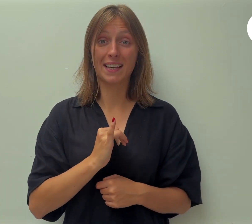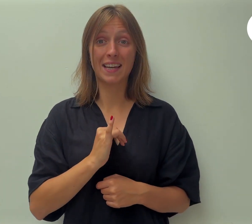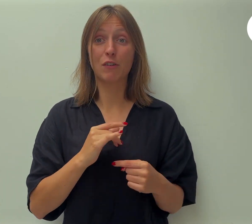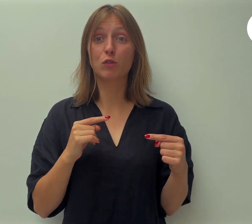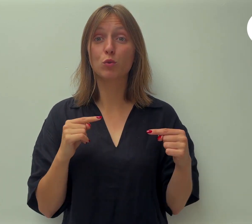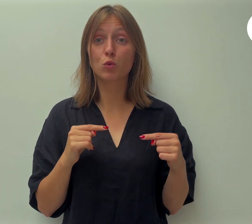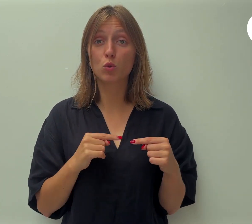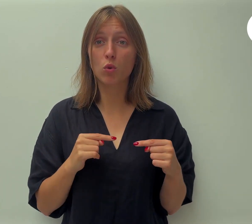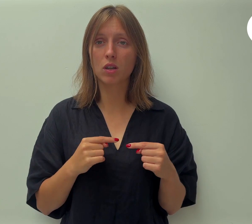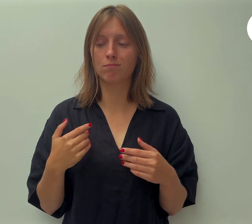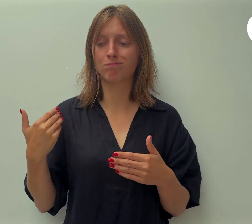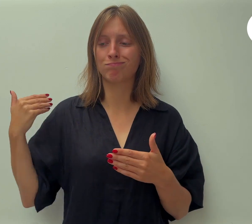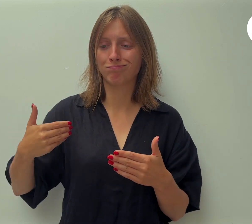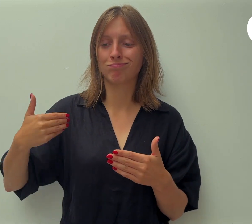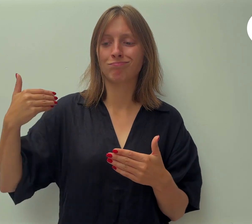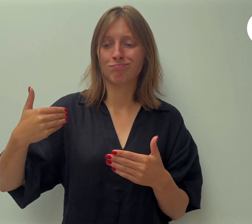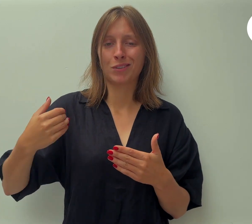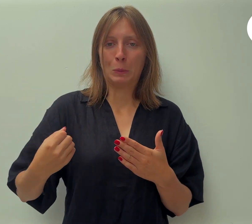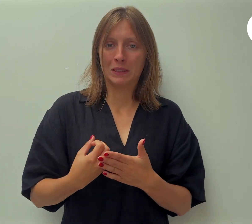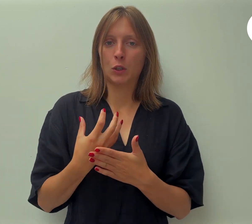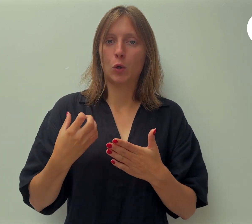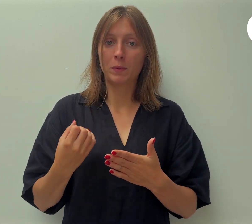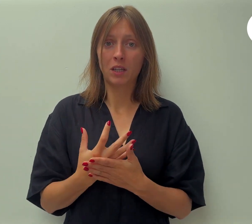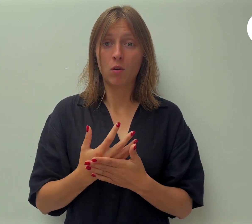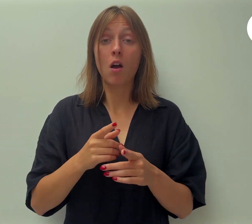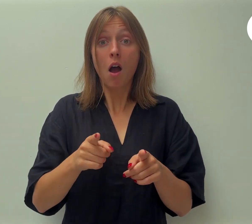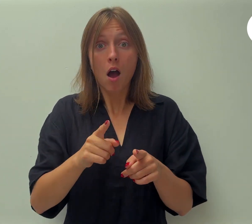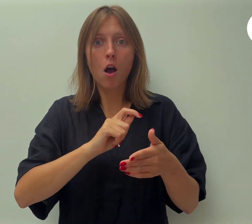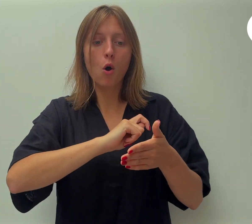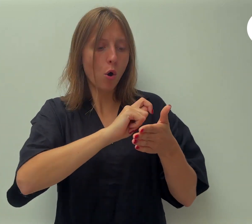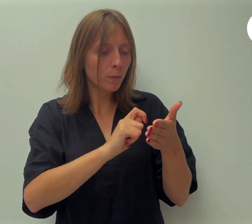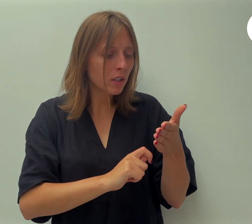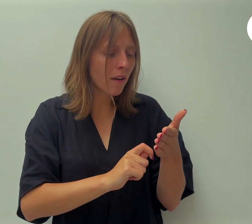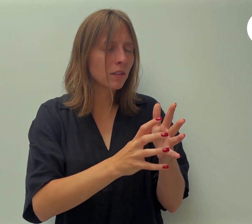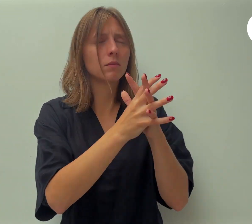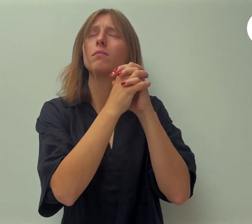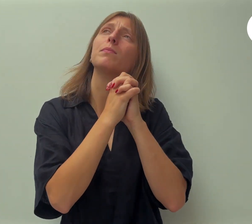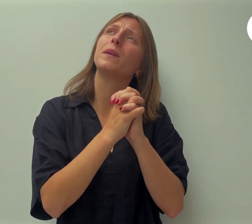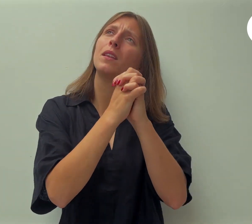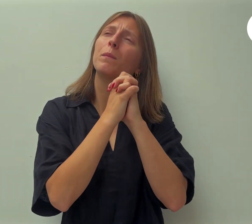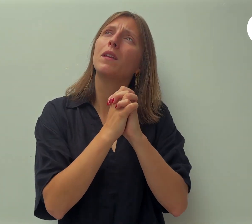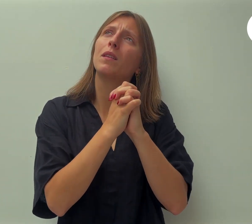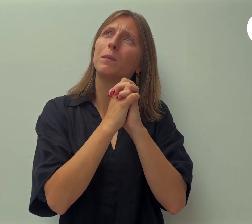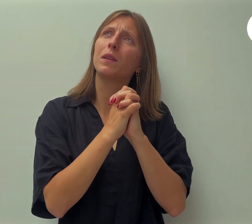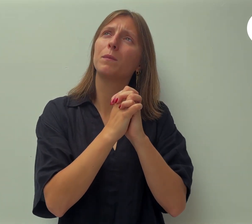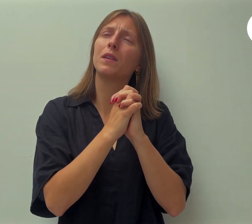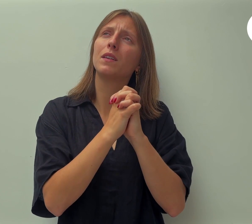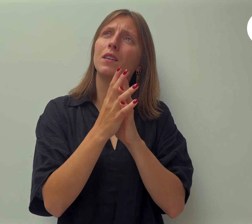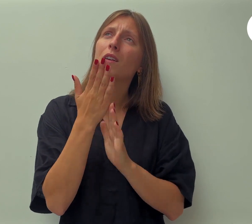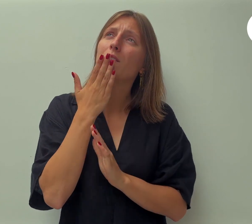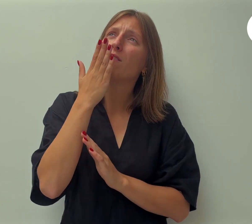herhaaldelijk mee worstelt, schrijf die dan op en bid ervoor. Vraag God om zijn vergeving en hulp.